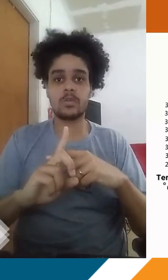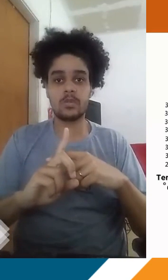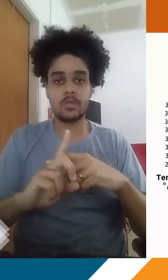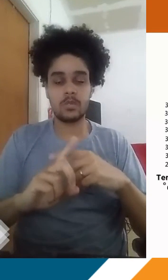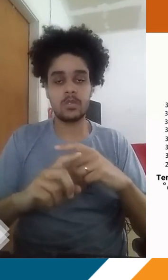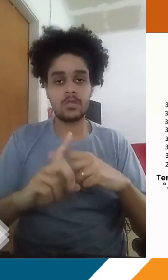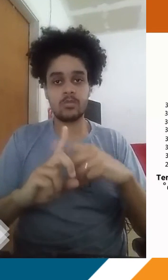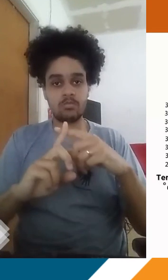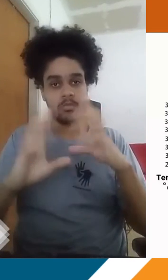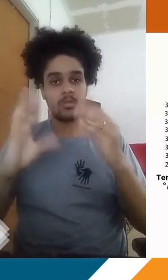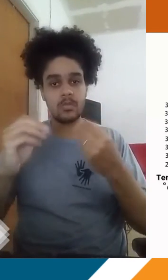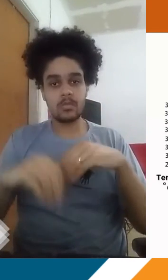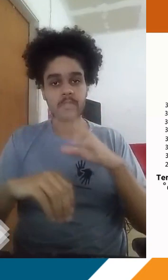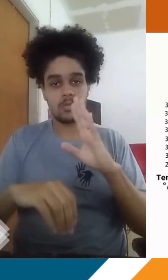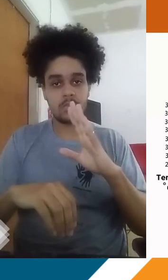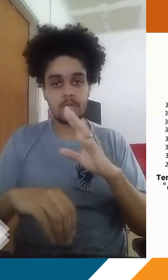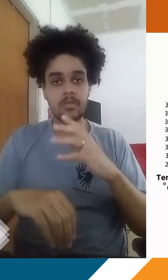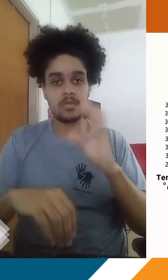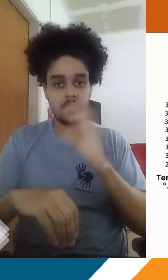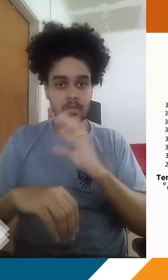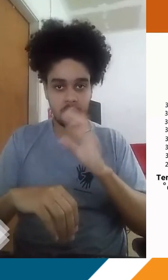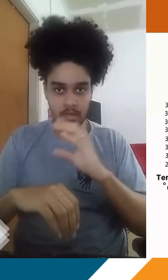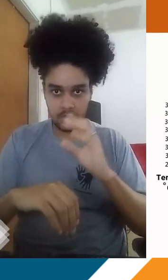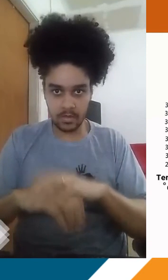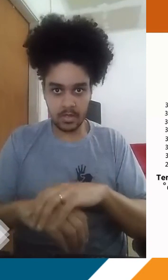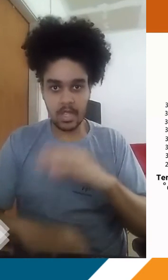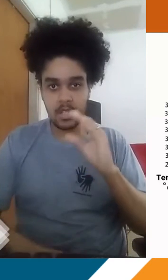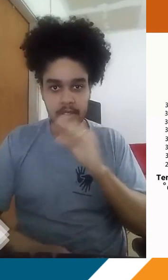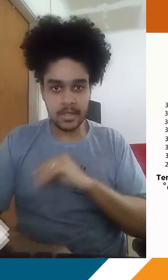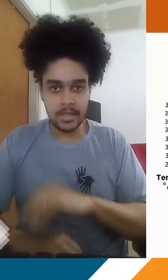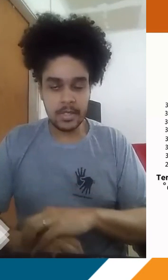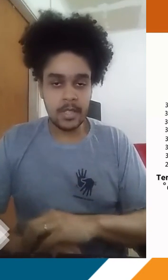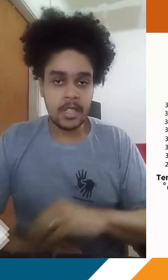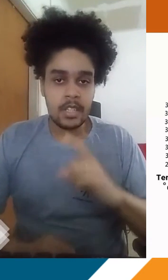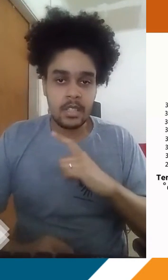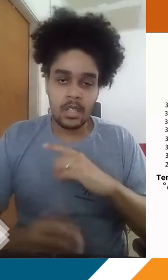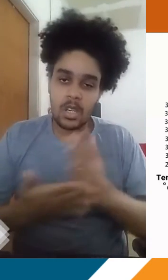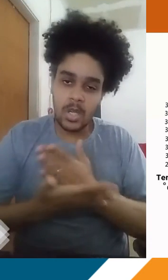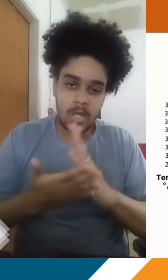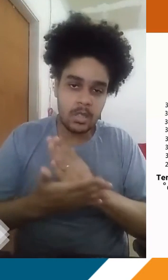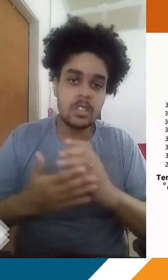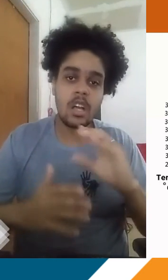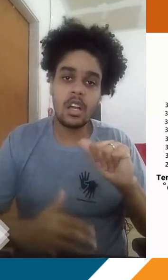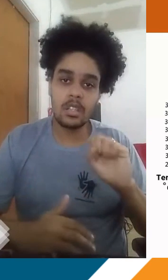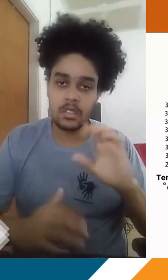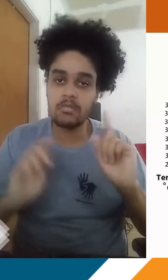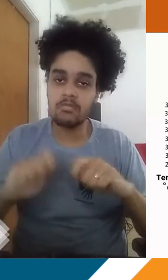altas, né? Esse abafamento da atmosfera também em alguns lugares. Isso em casos mais específicos pode ser que